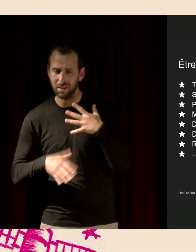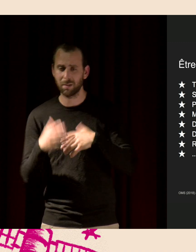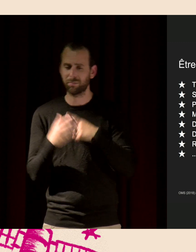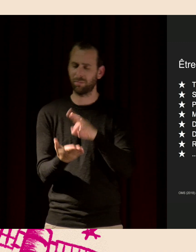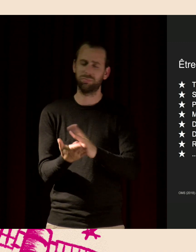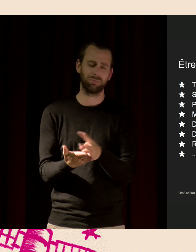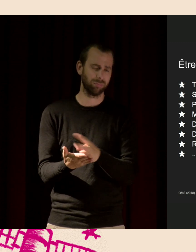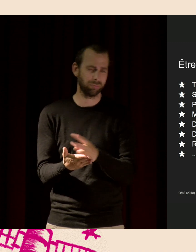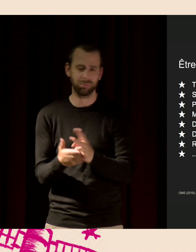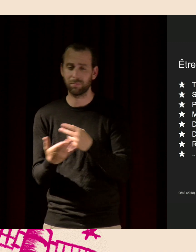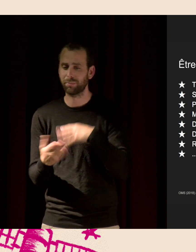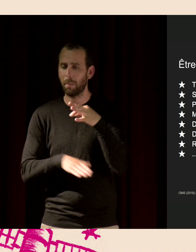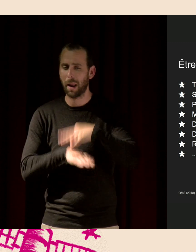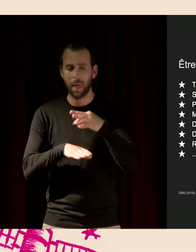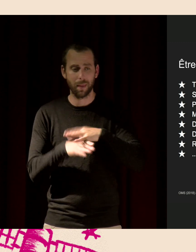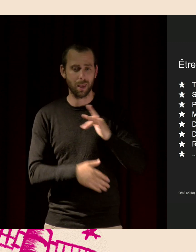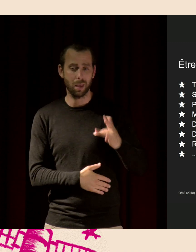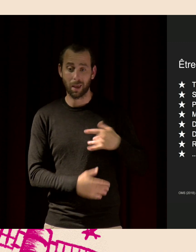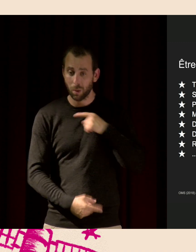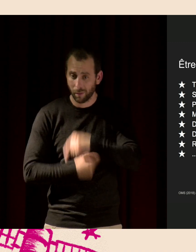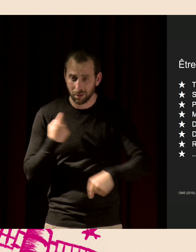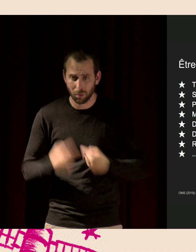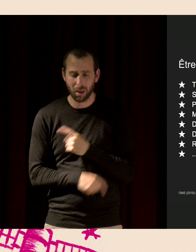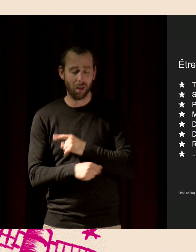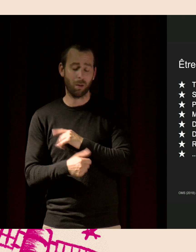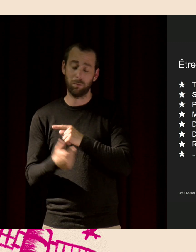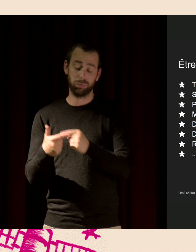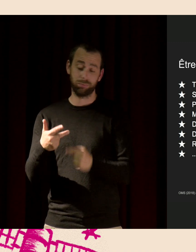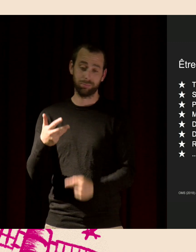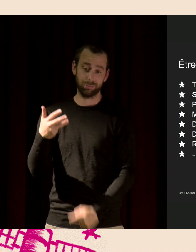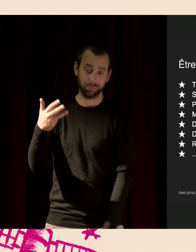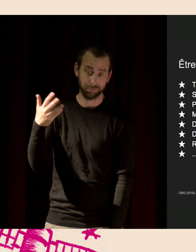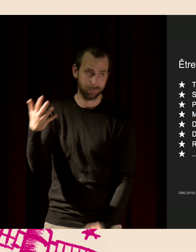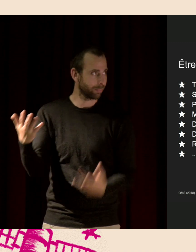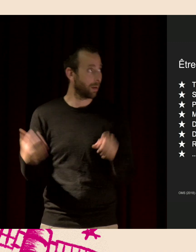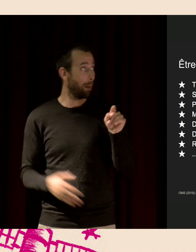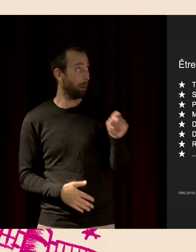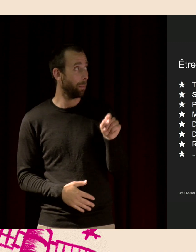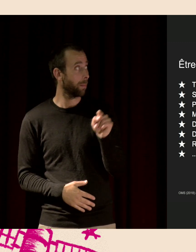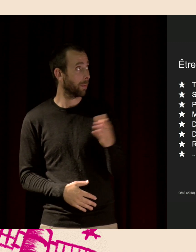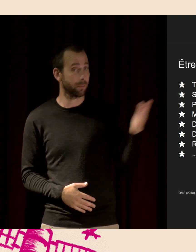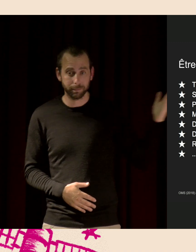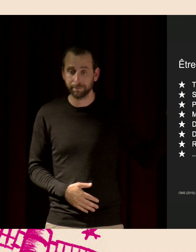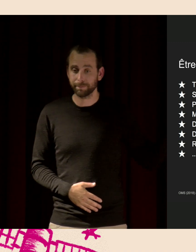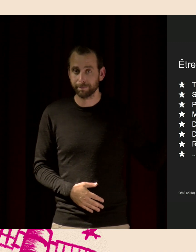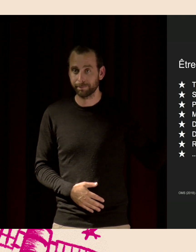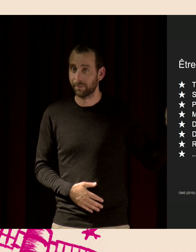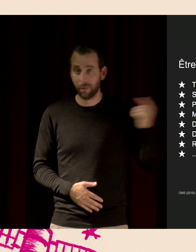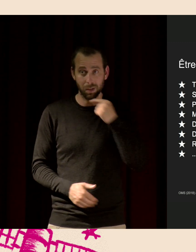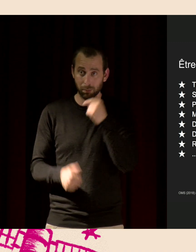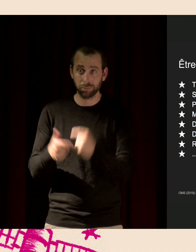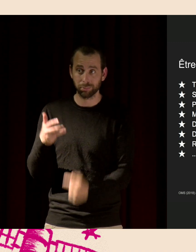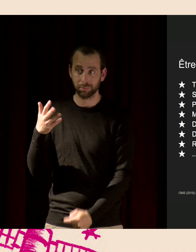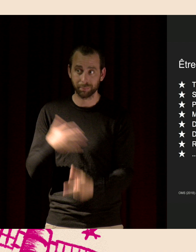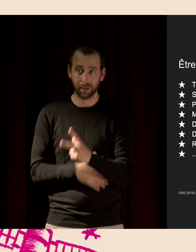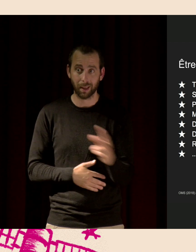ça induit des maladies cardiovasculaires, des dérèglements endocriniens. La liste est longue, il y a trois petits points. C'est grave. C